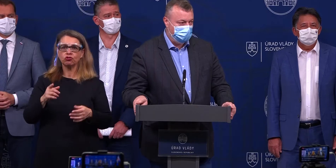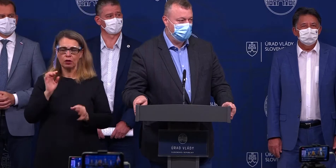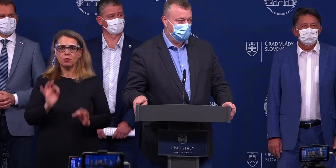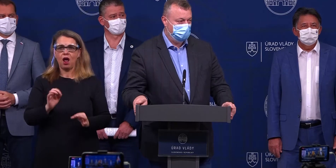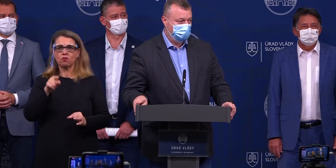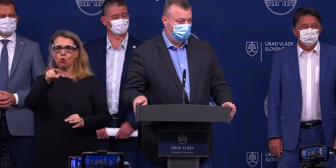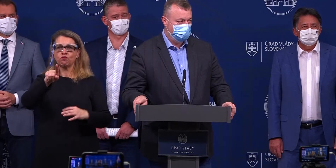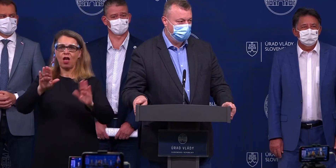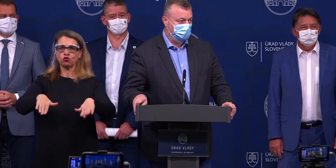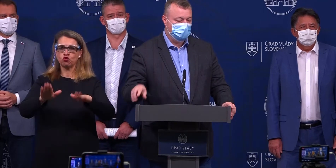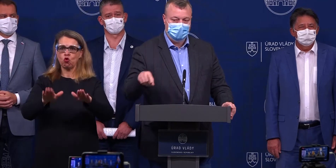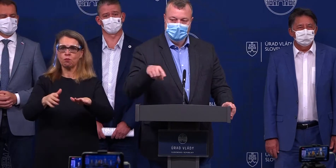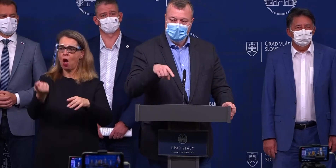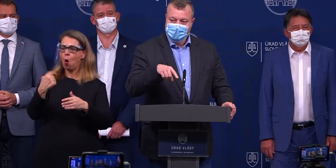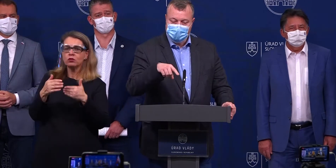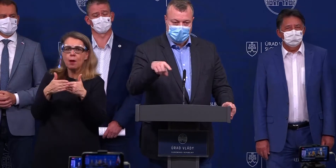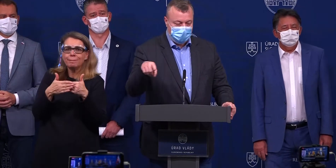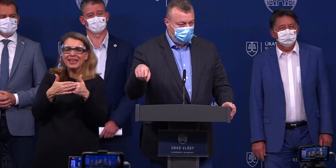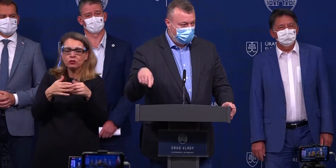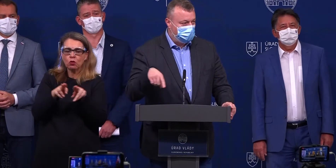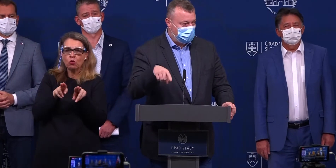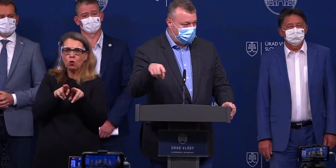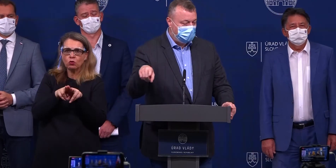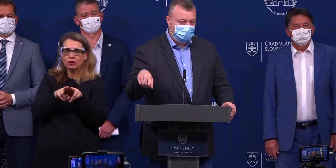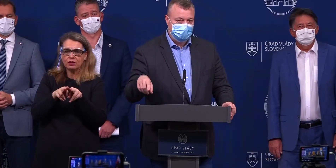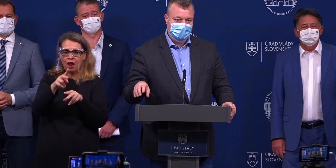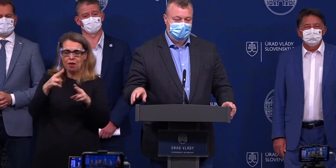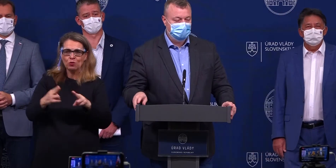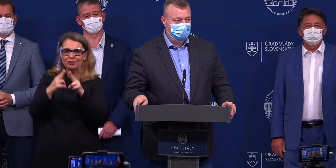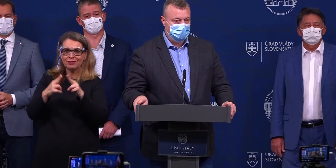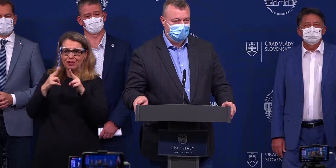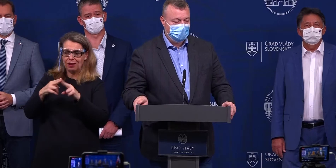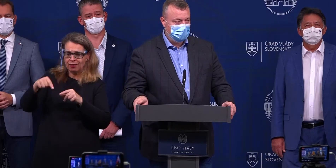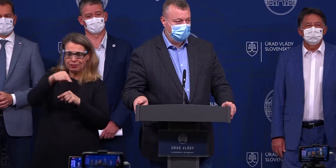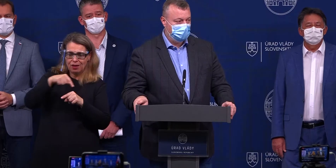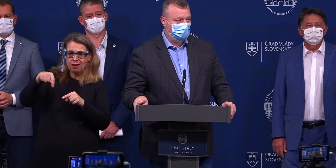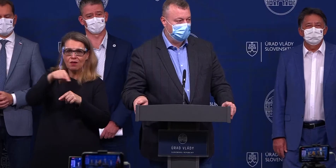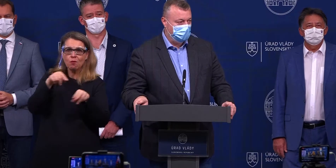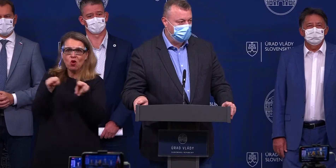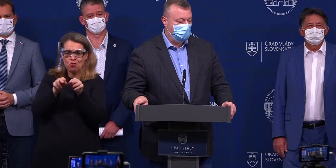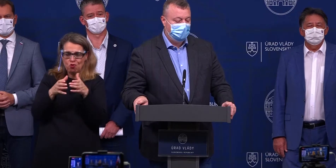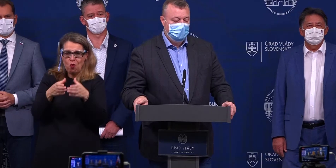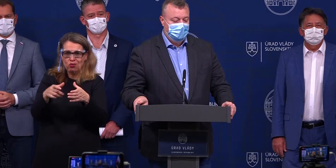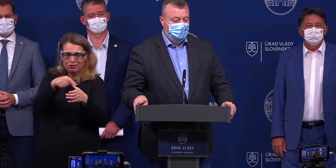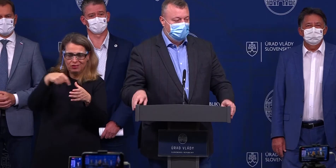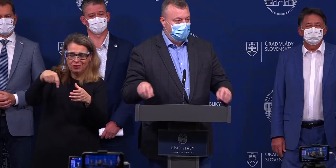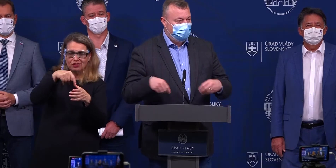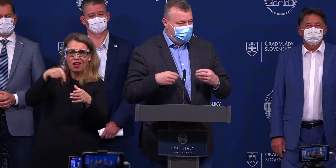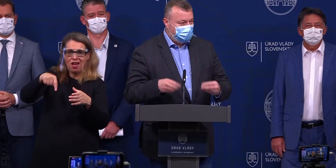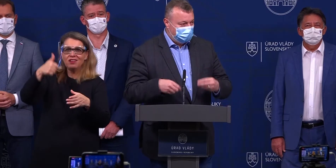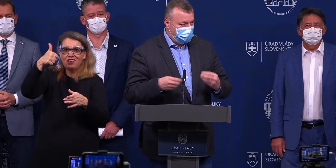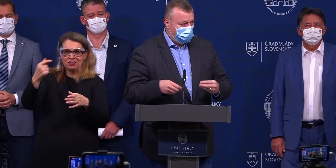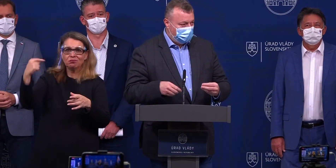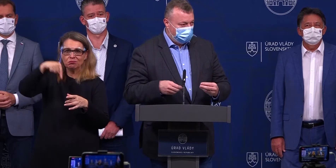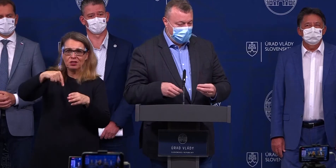svojich najbližších. pretože tá pravdepodobnosť, že sa stretávame s niekým, kto je pozitívne nakazený, je už tak veľká, že